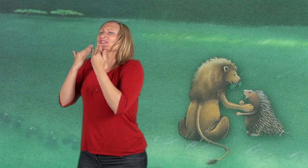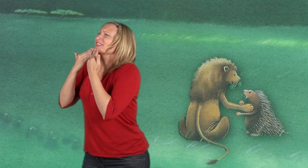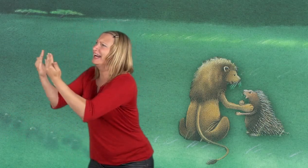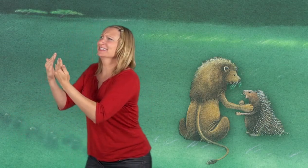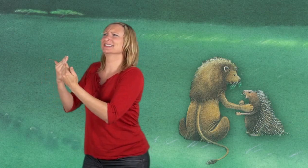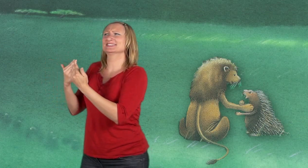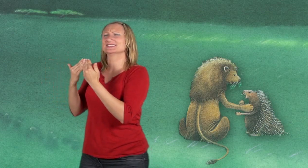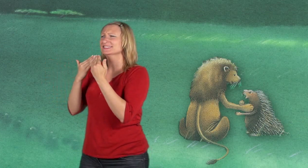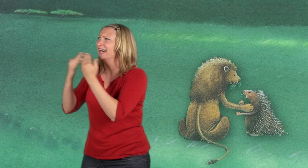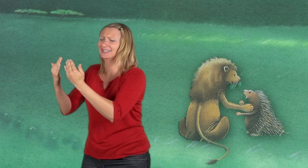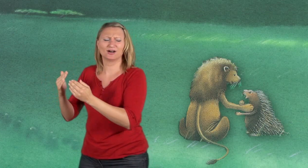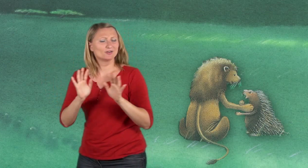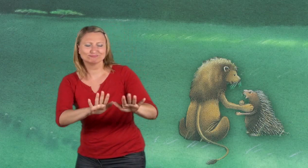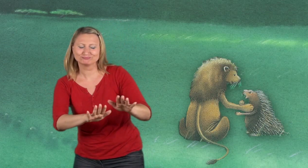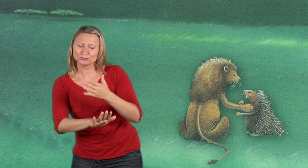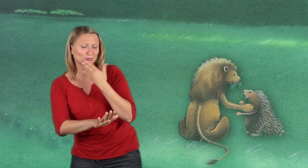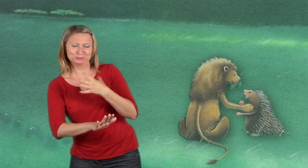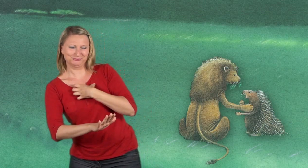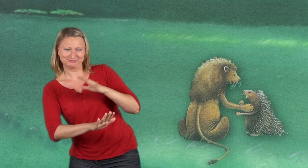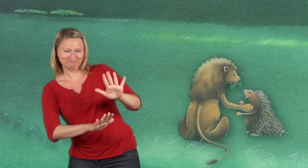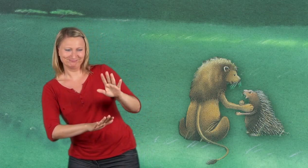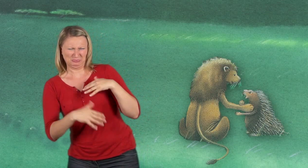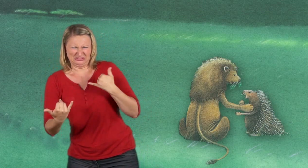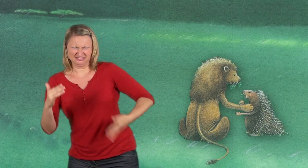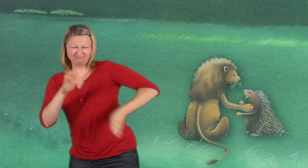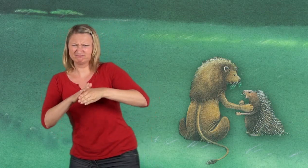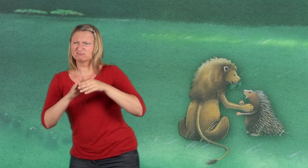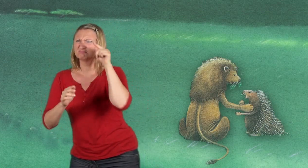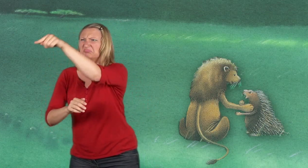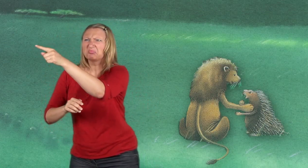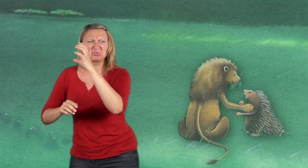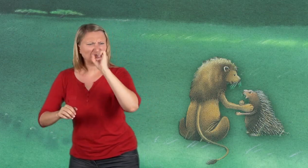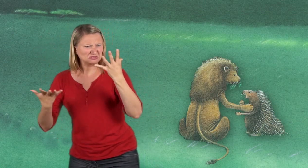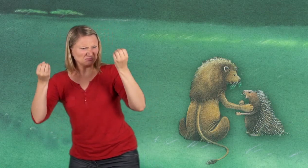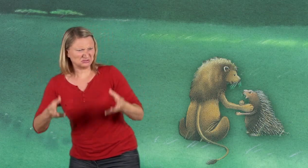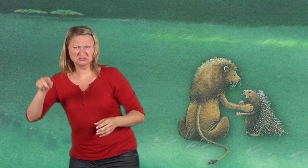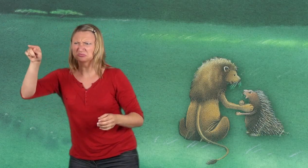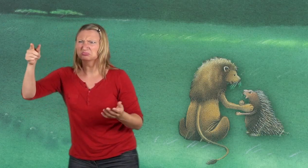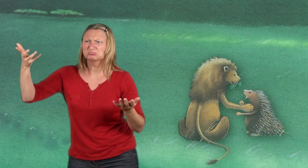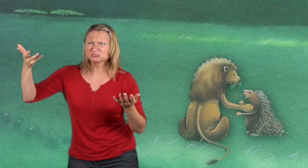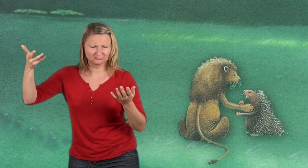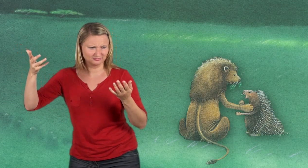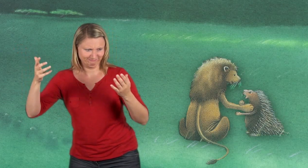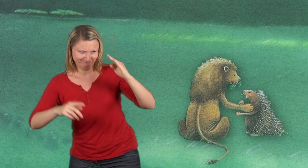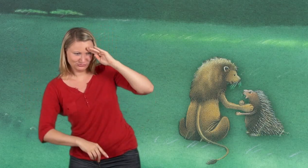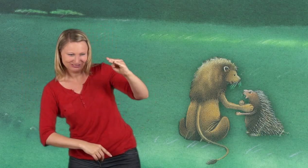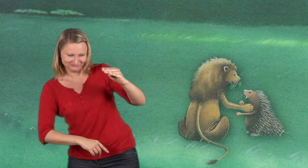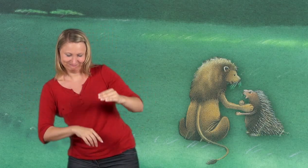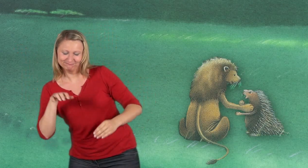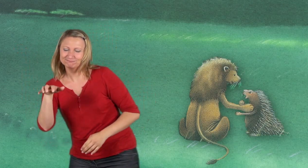Danke dir, brummte das Stachelschwein, als der Schaden behoben war. Gern geschehen, antwortete der Löwe. Nun muss ich aber mal nachsehen,